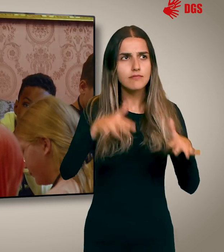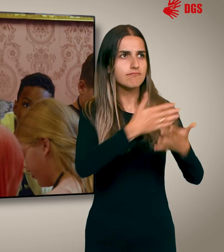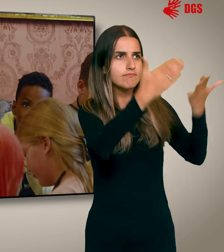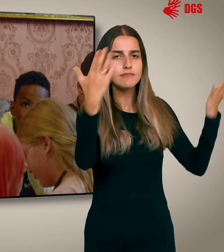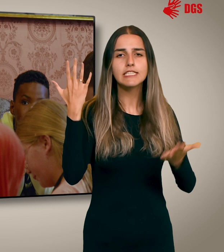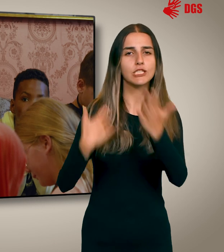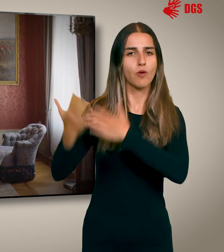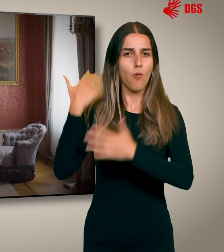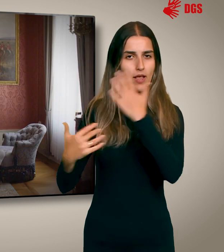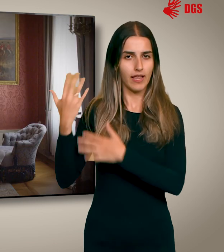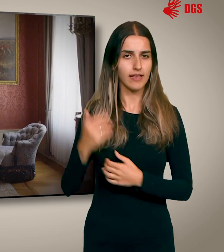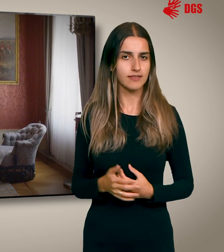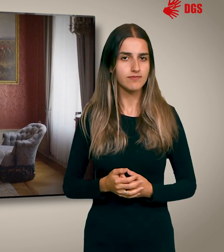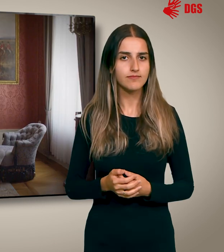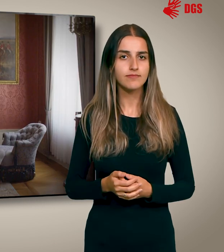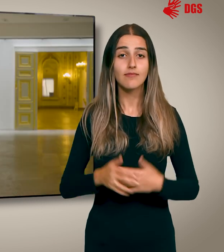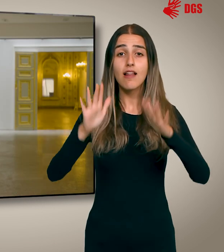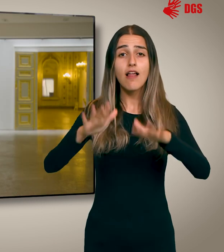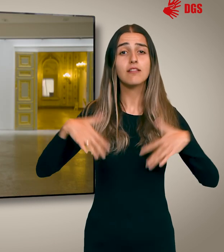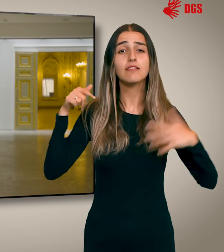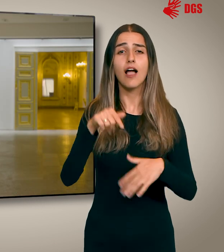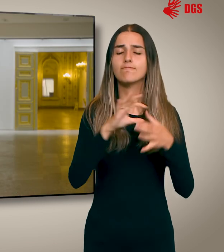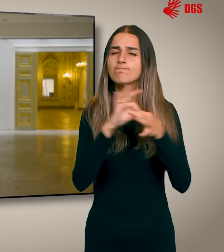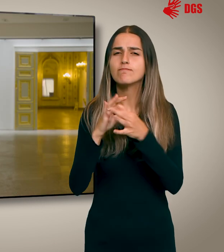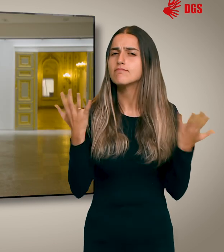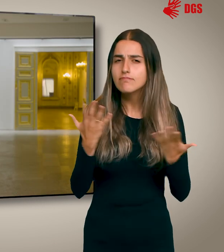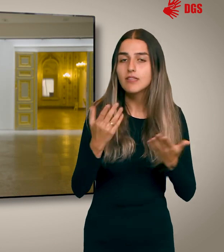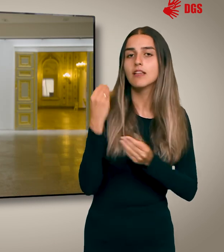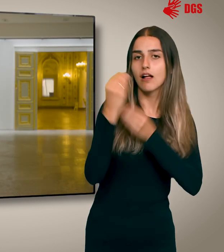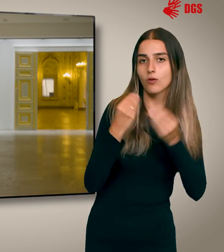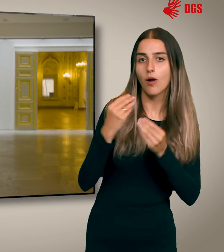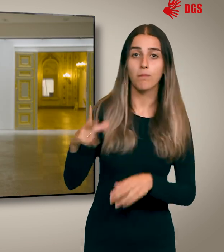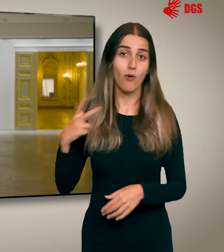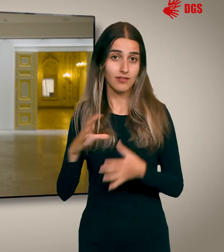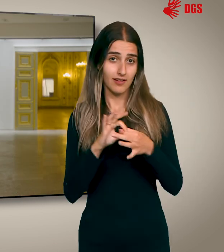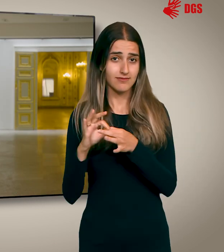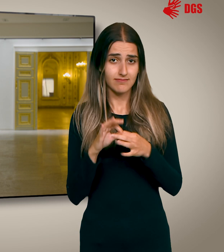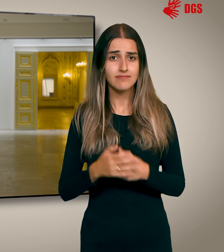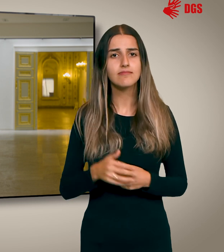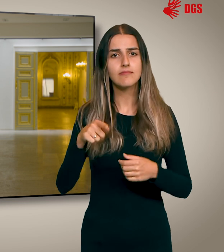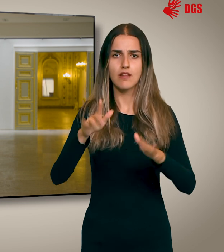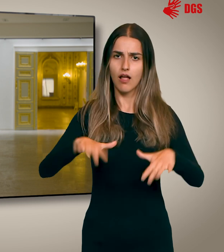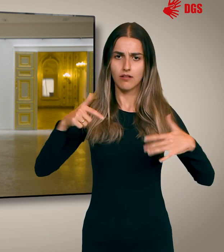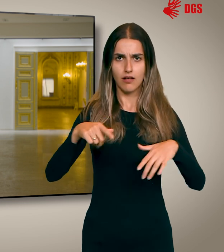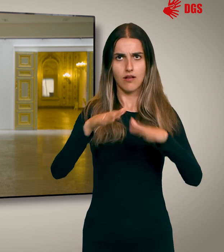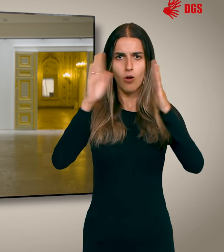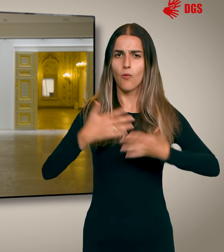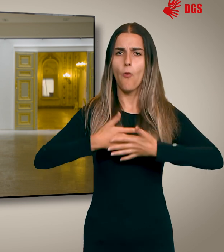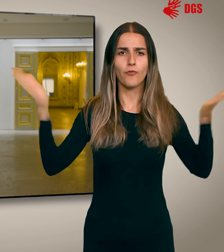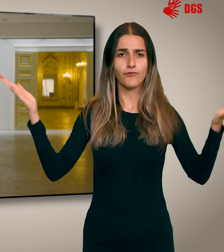historischen Kulisse. Hier im Landtag verbinden sich Traditionen und Moderne. Der Landtag ist ein offenes Haus und das ist mir